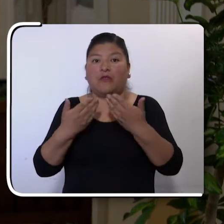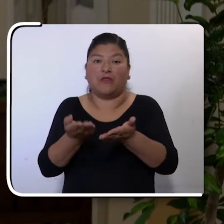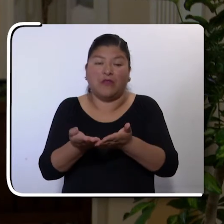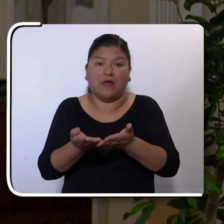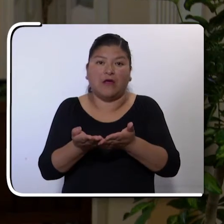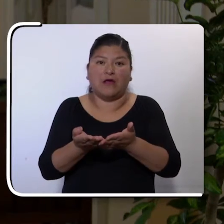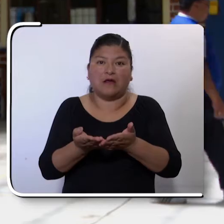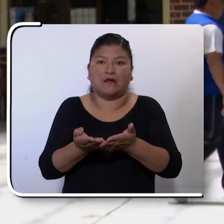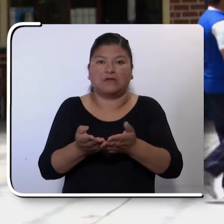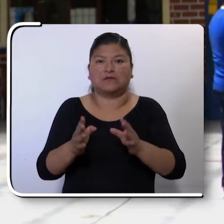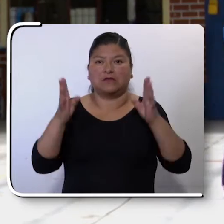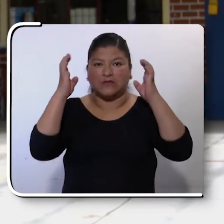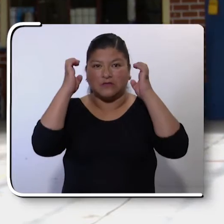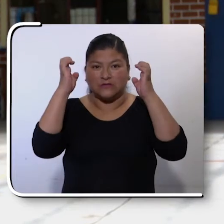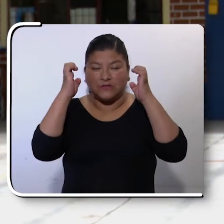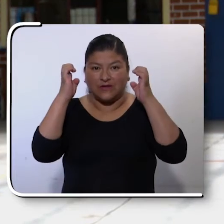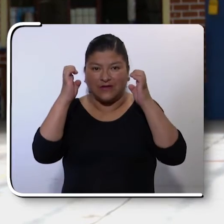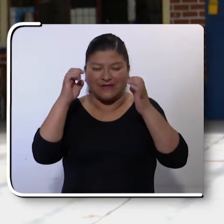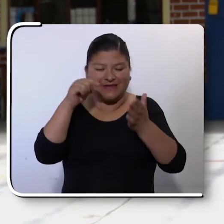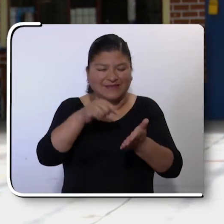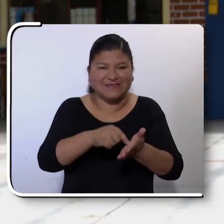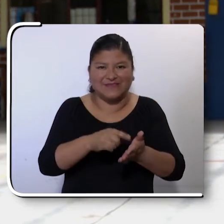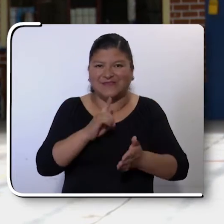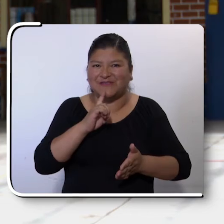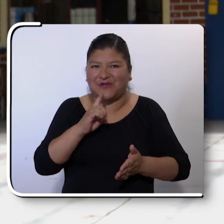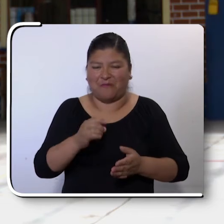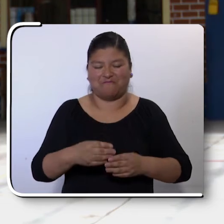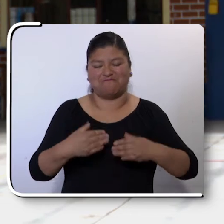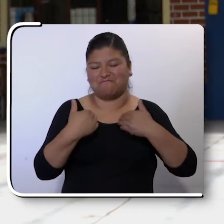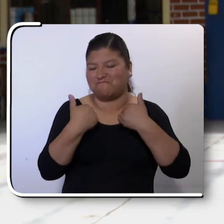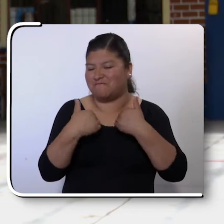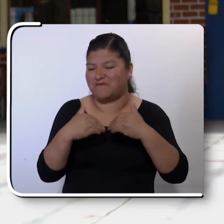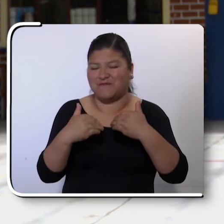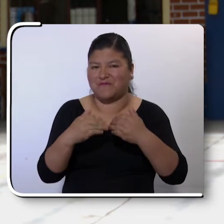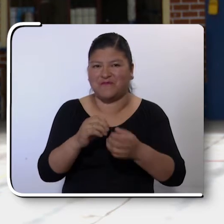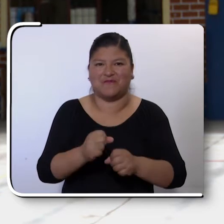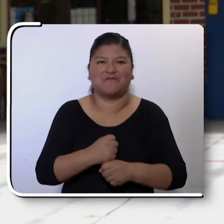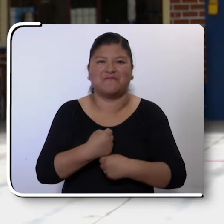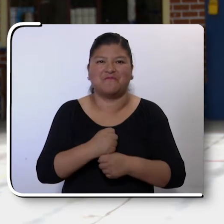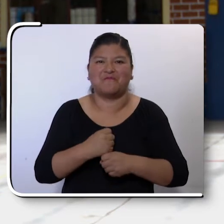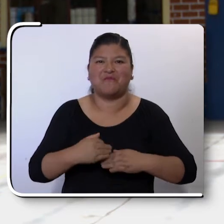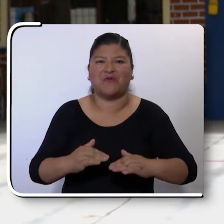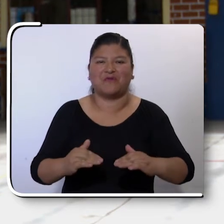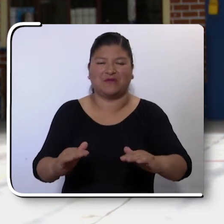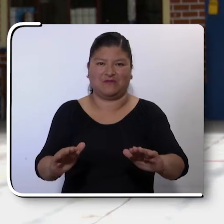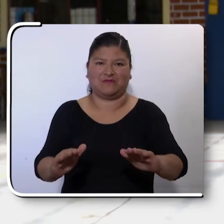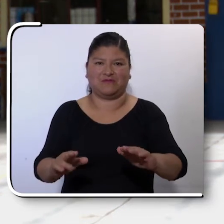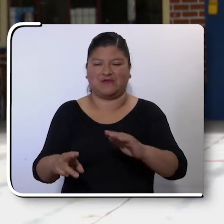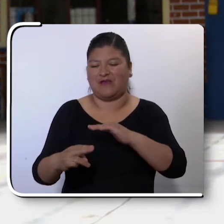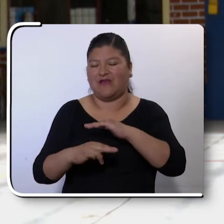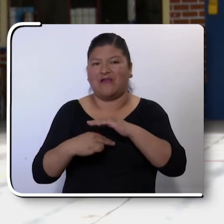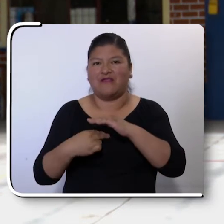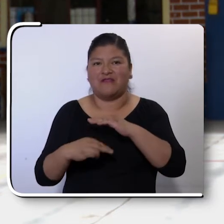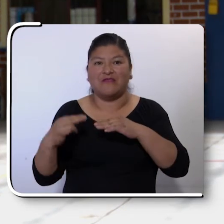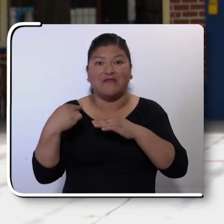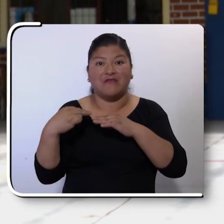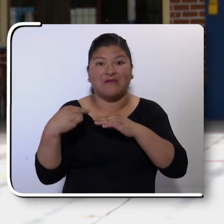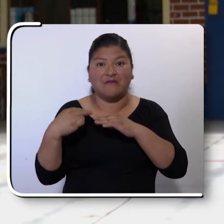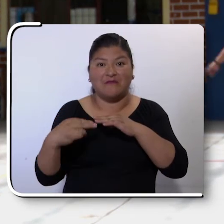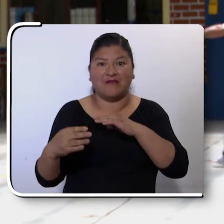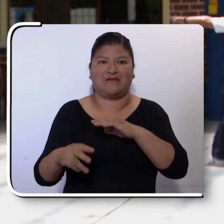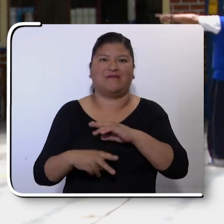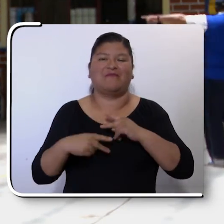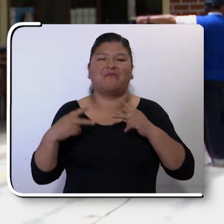algunas becas. Nuestros estudiantes son totalmente productivos. Tenemos el nivel de educación